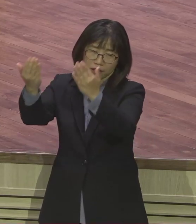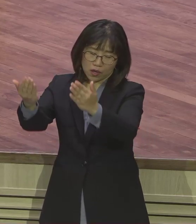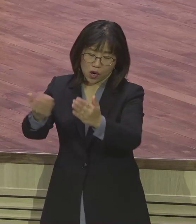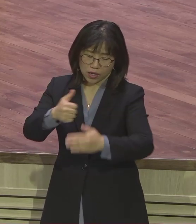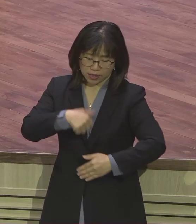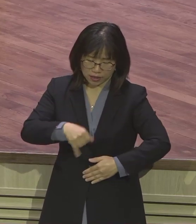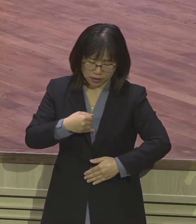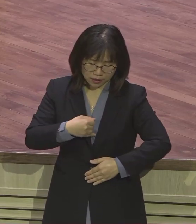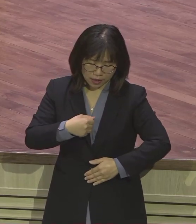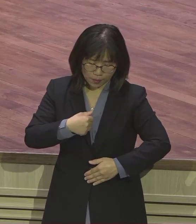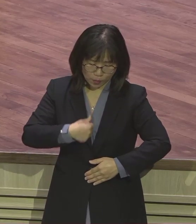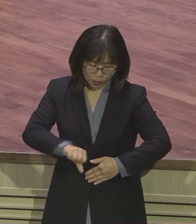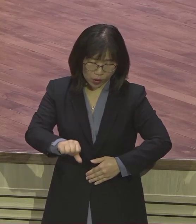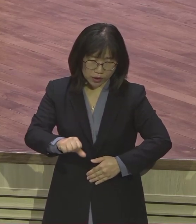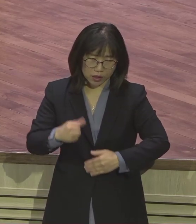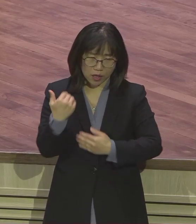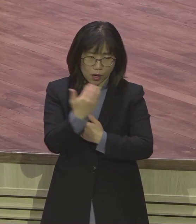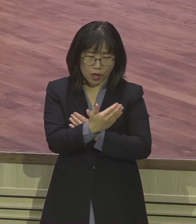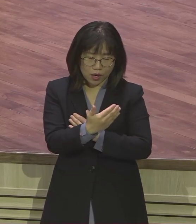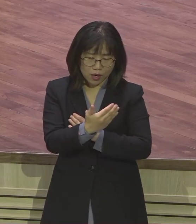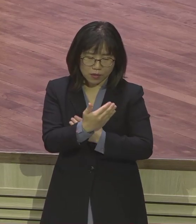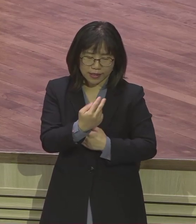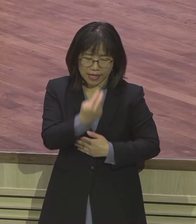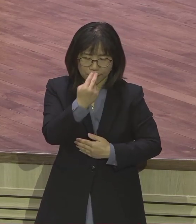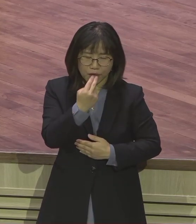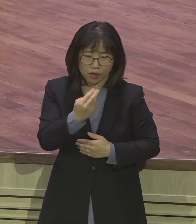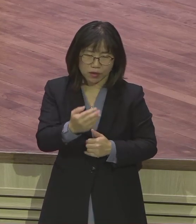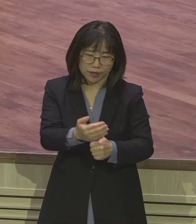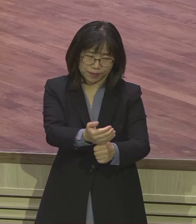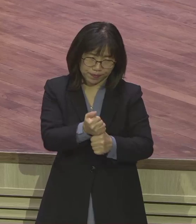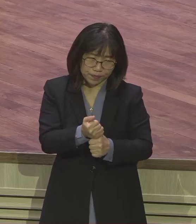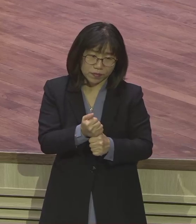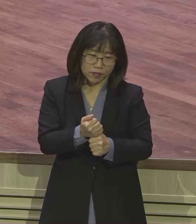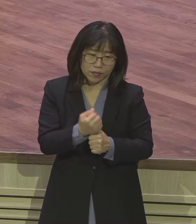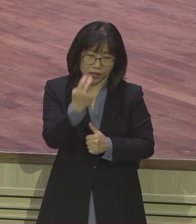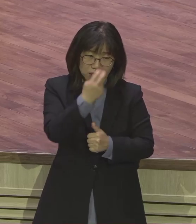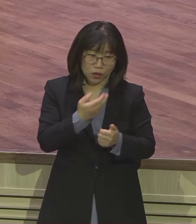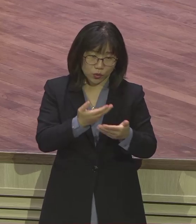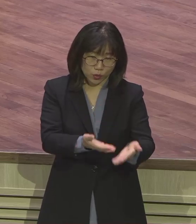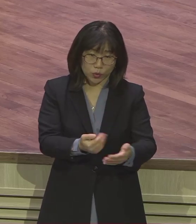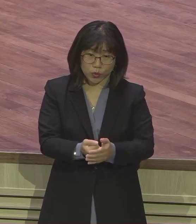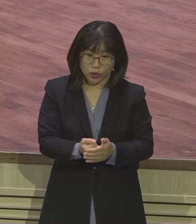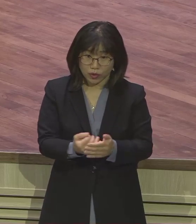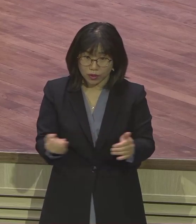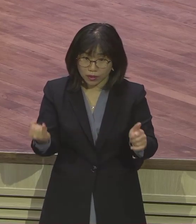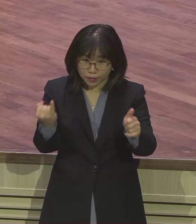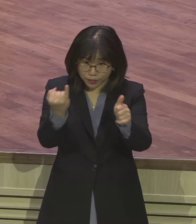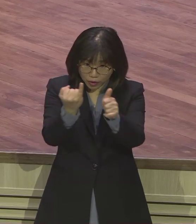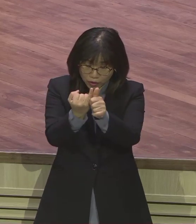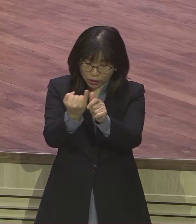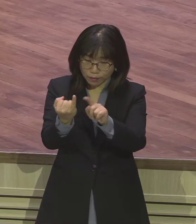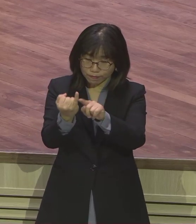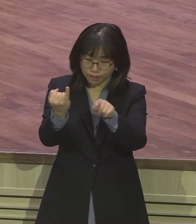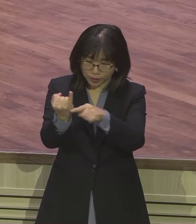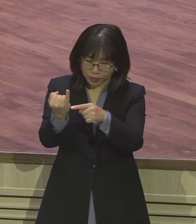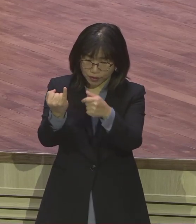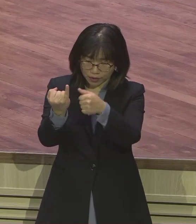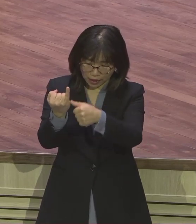이렇게 한 이유가 뭐예요? 본문 2재로 보면 그 여자가 임신하여 아들을 낳으니 그가 잘생긴 것을 보고 석 달 동안 그를 숨겼으나